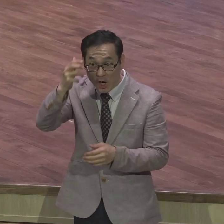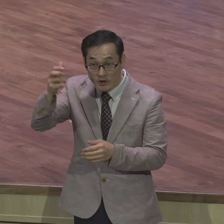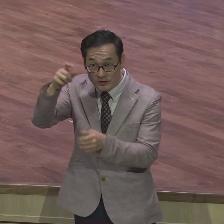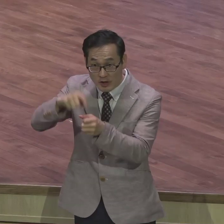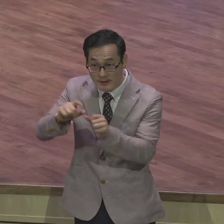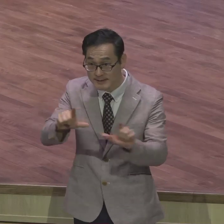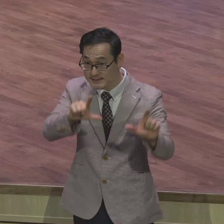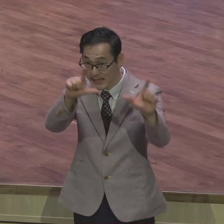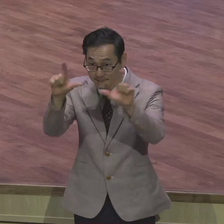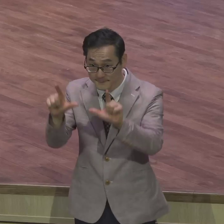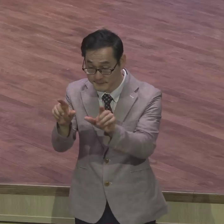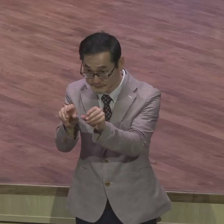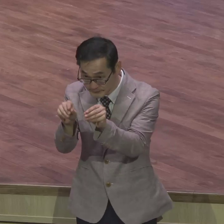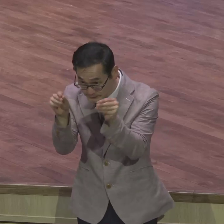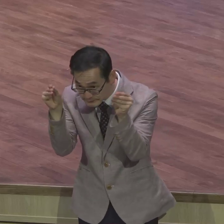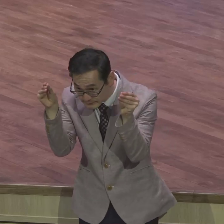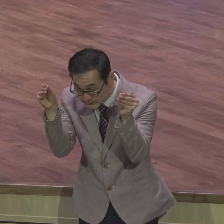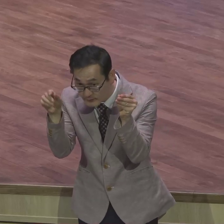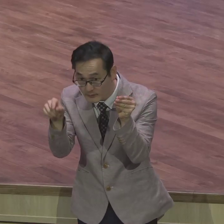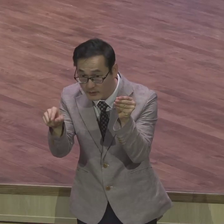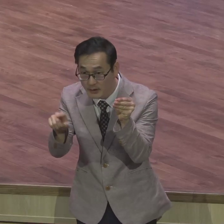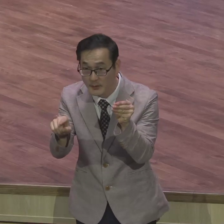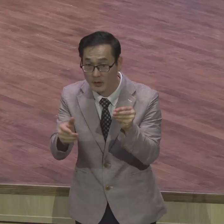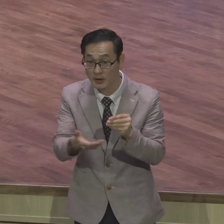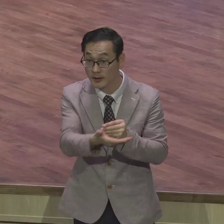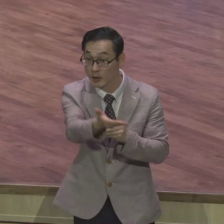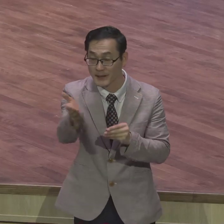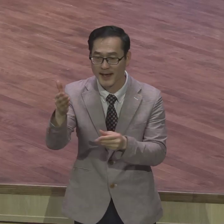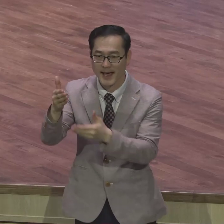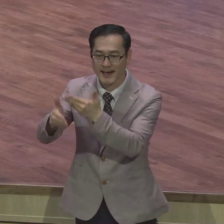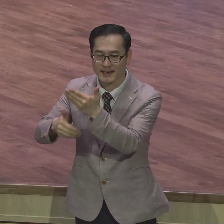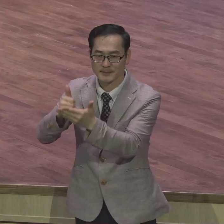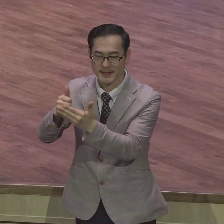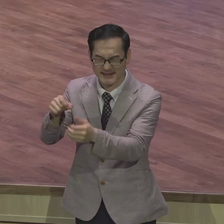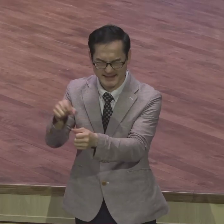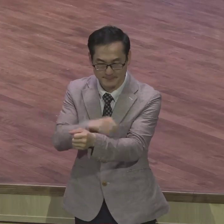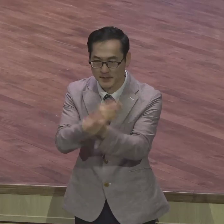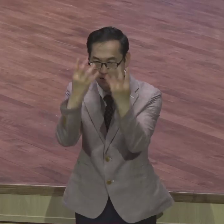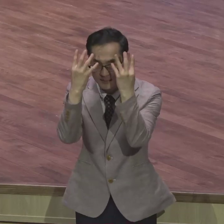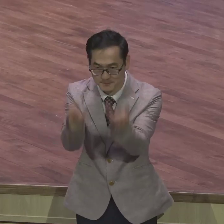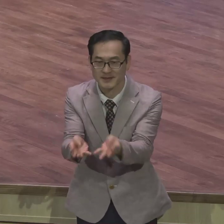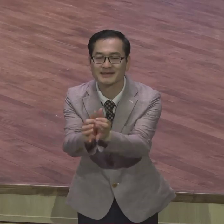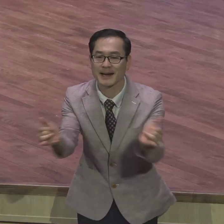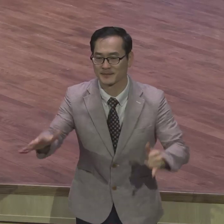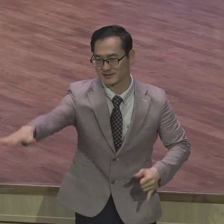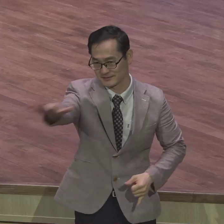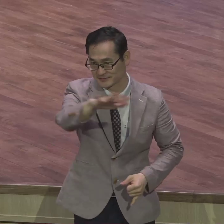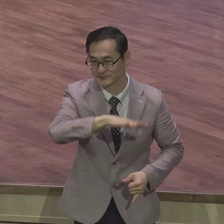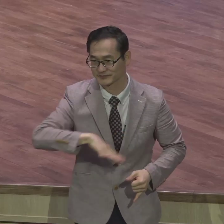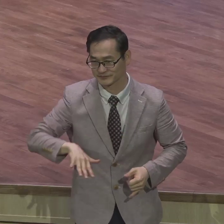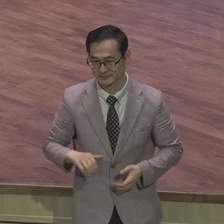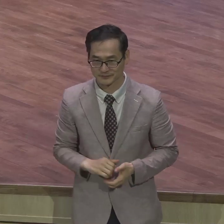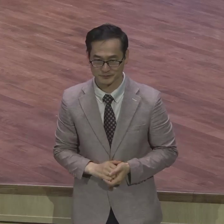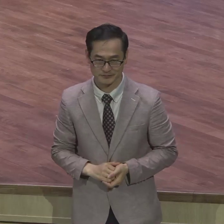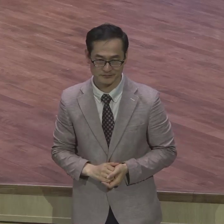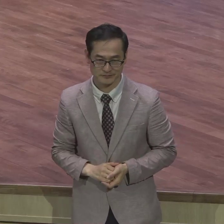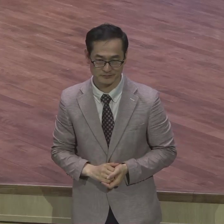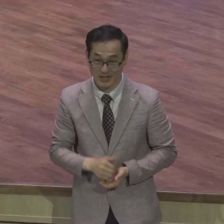여러분이요 하나님의 특별 사면받은 사람들이에요 아멘 여러분 죄 얼마나 많이 지었어요